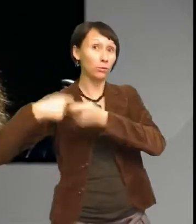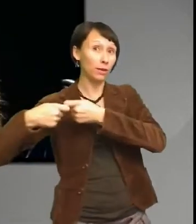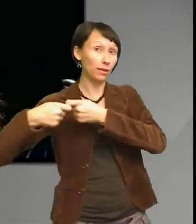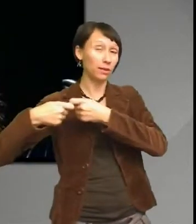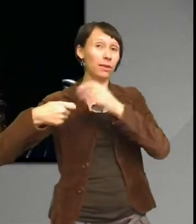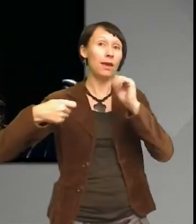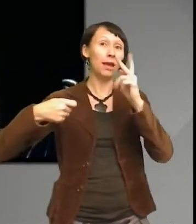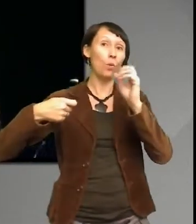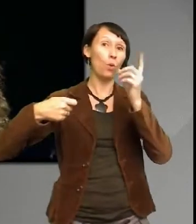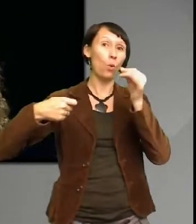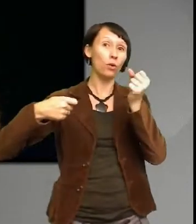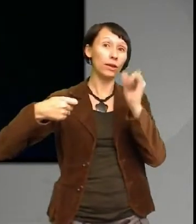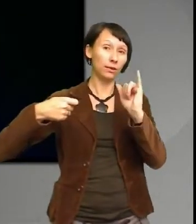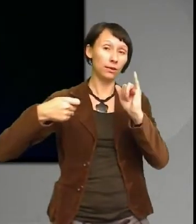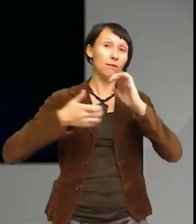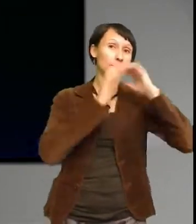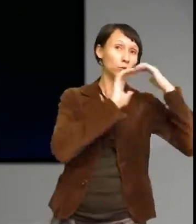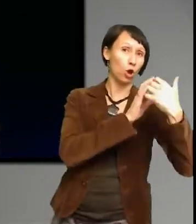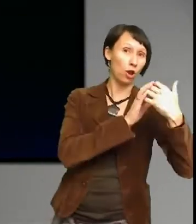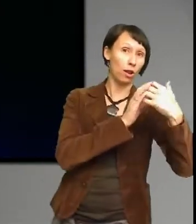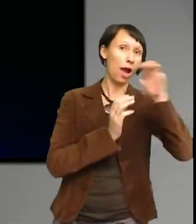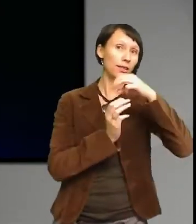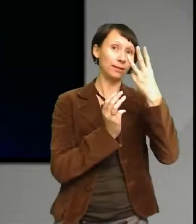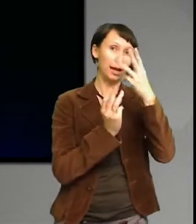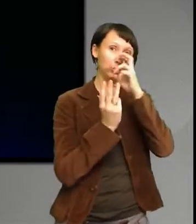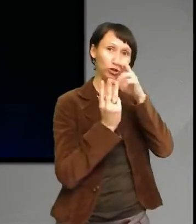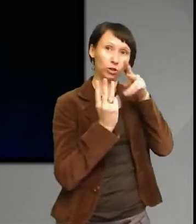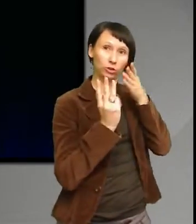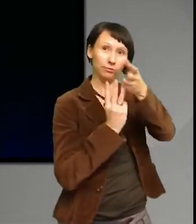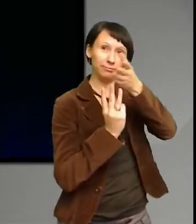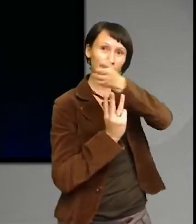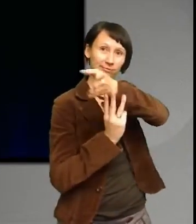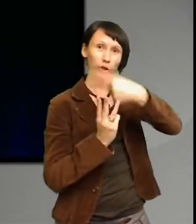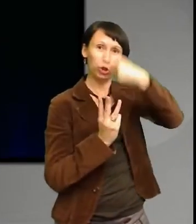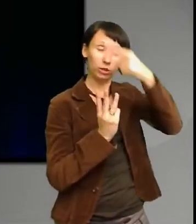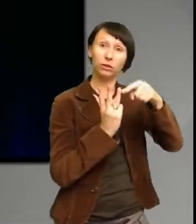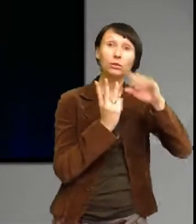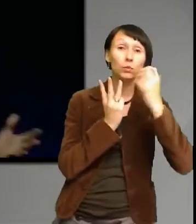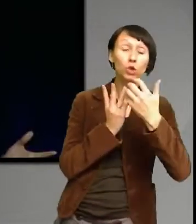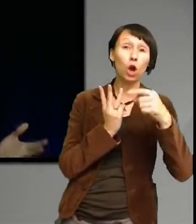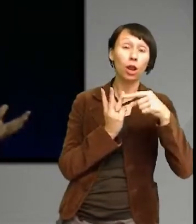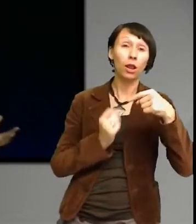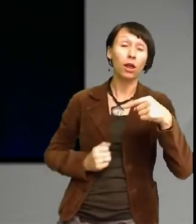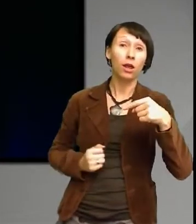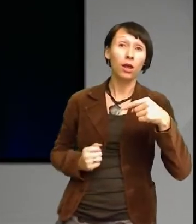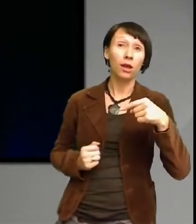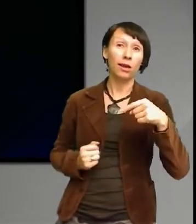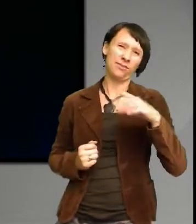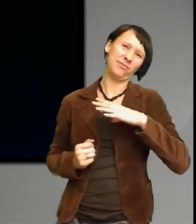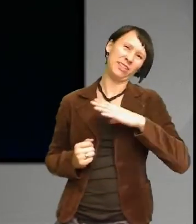aspekten och sociala aspekten det sociala det kan handla om att det finns ju alla de här grejerna runt omkring oss som